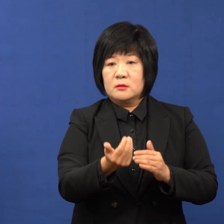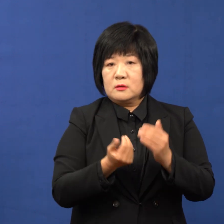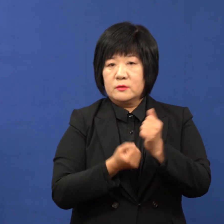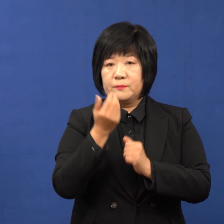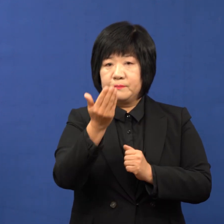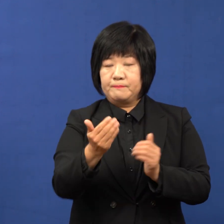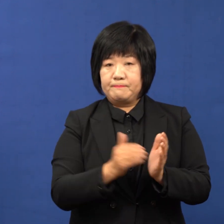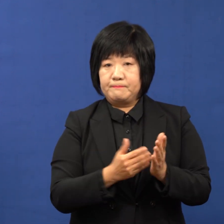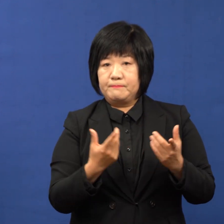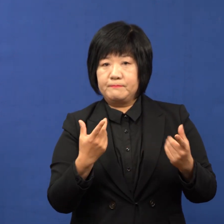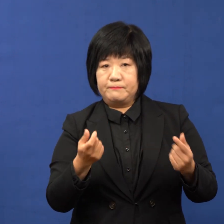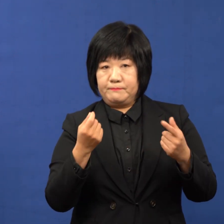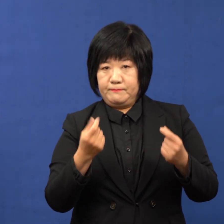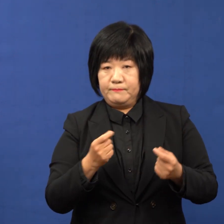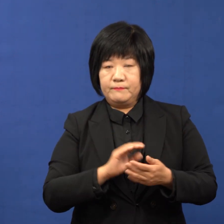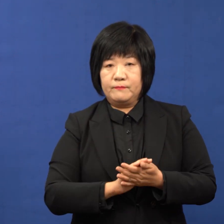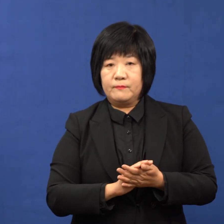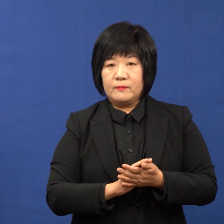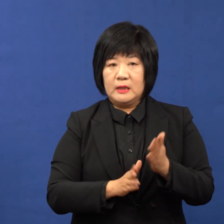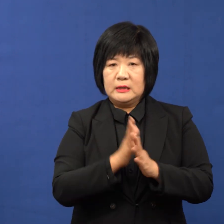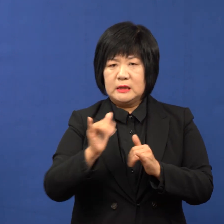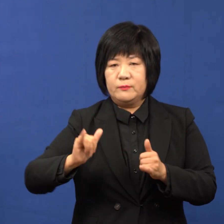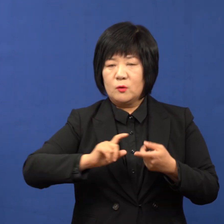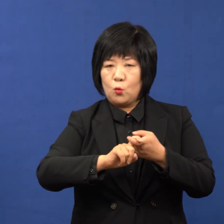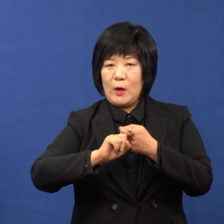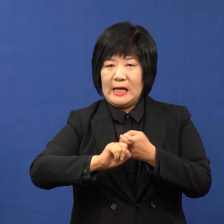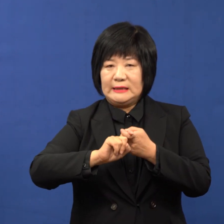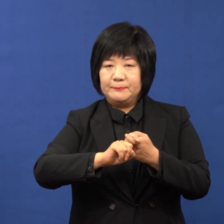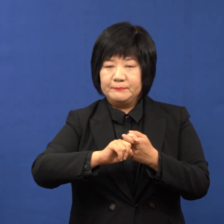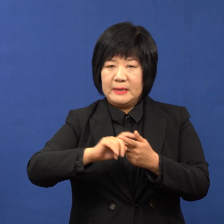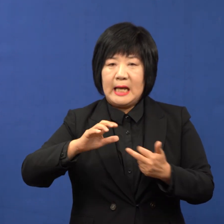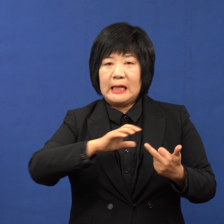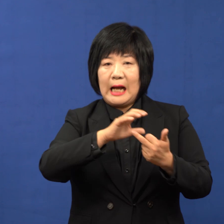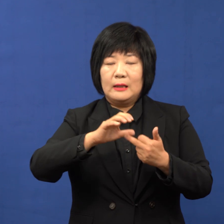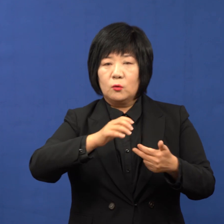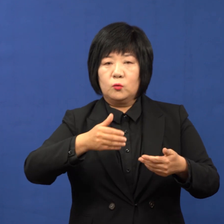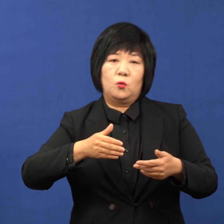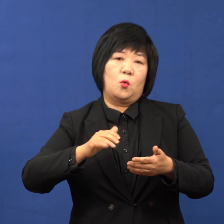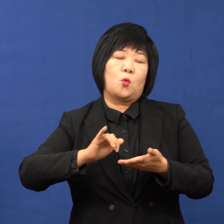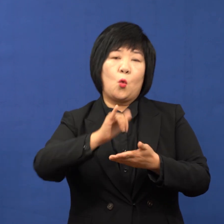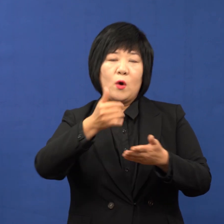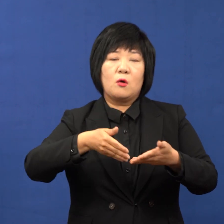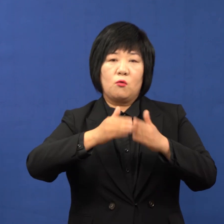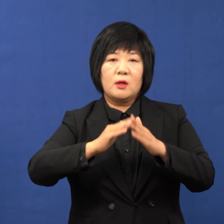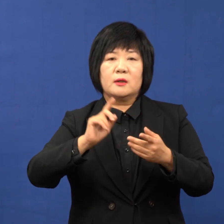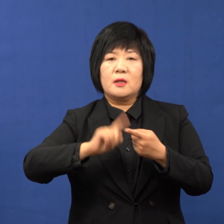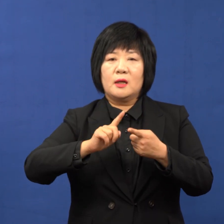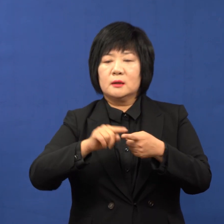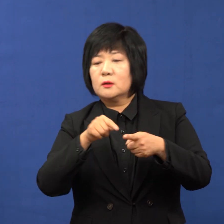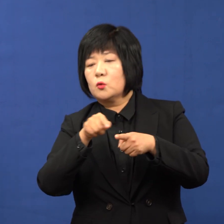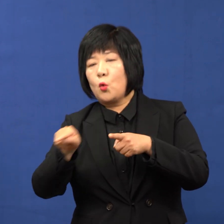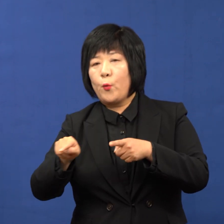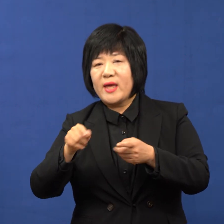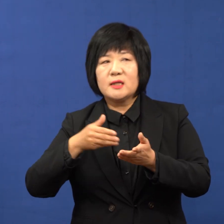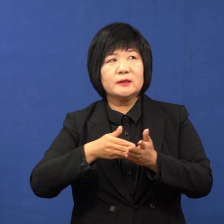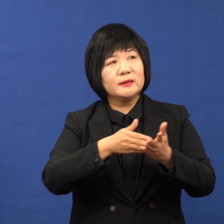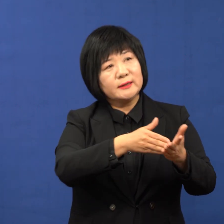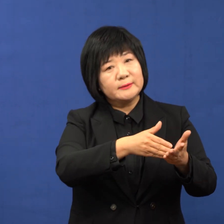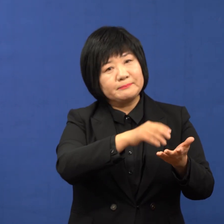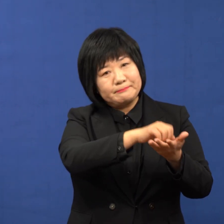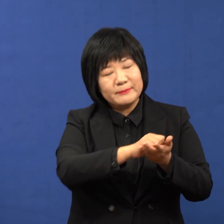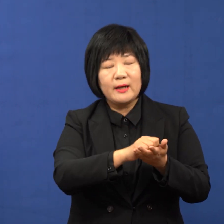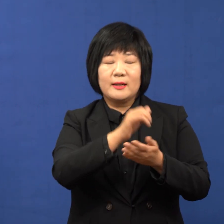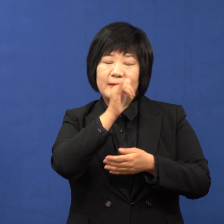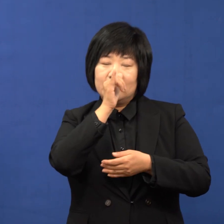말씀드렸다시피 우리 제일 시민들의 관심사항인 가덕도 공항 관련돼서 부대의 인연이 조금 충실하게 반영이 됐으면